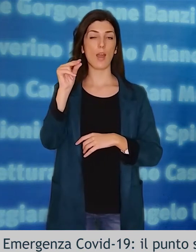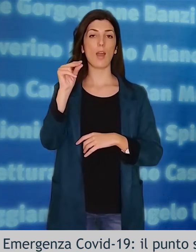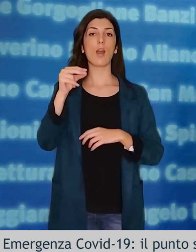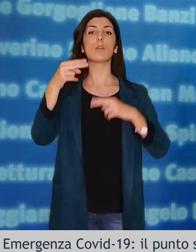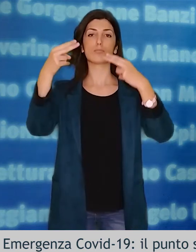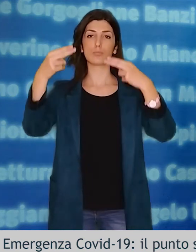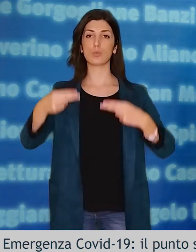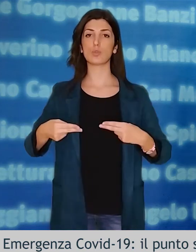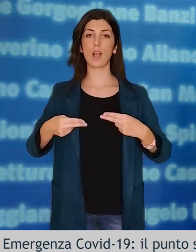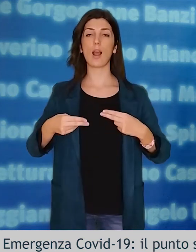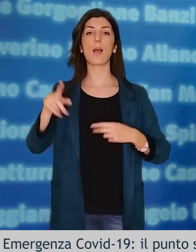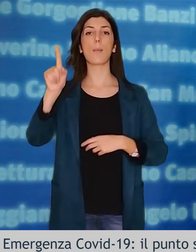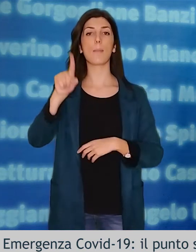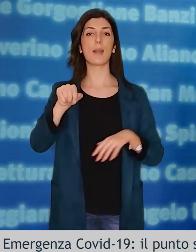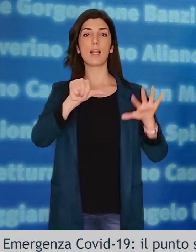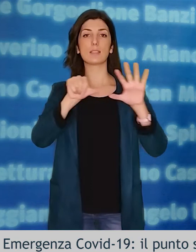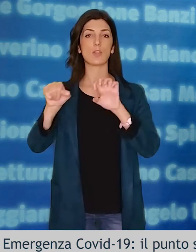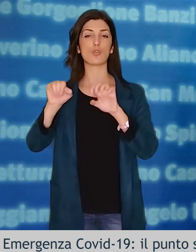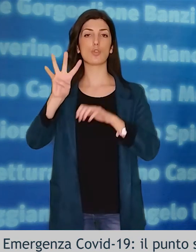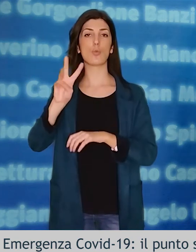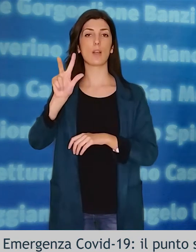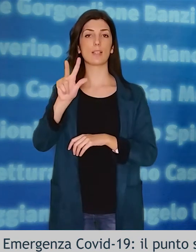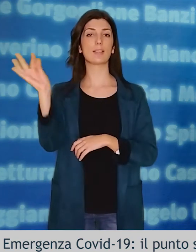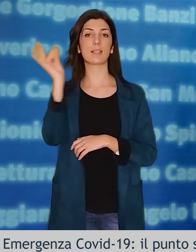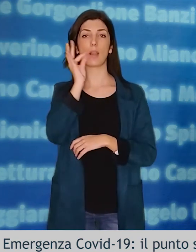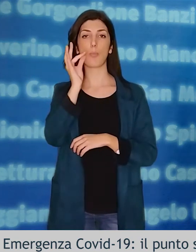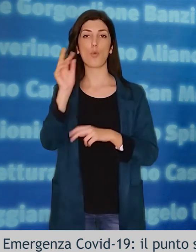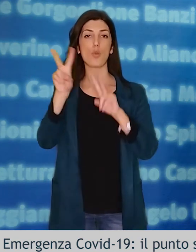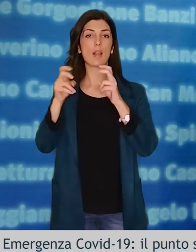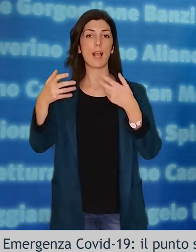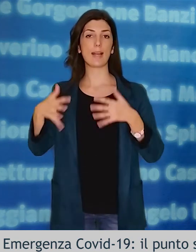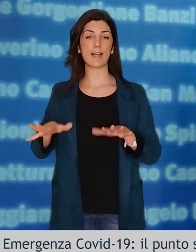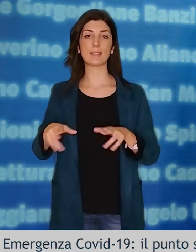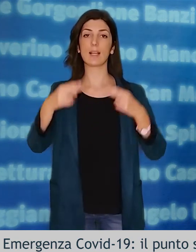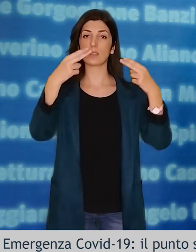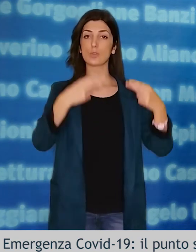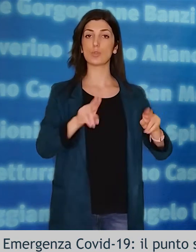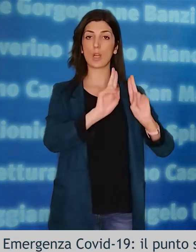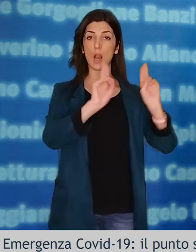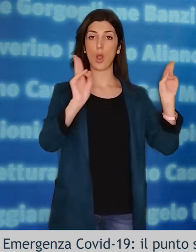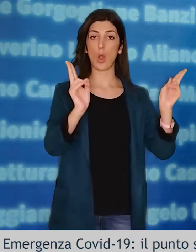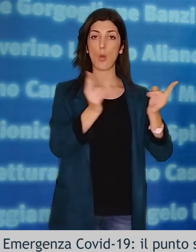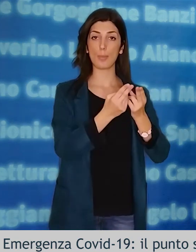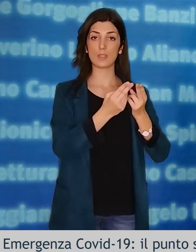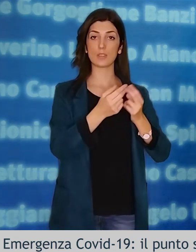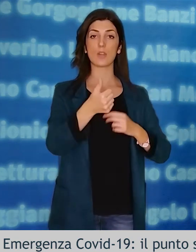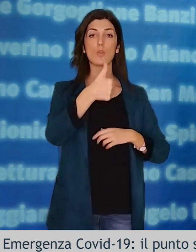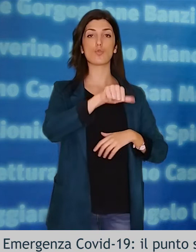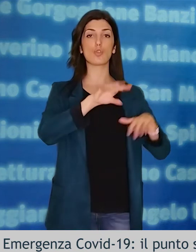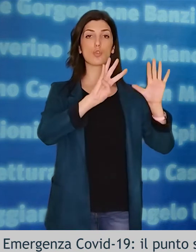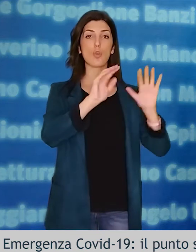complessivamente 1.643 tamponi molecolari per un totale complessivo di 109